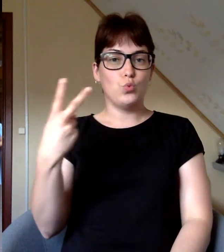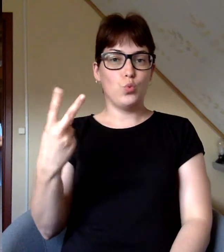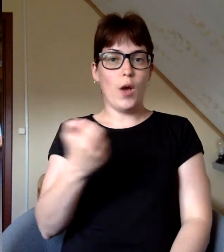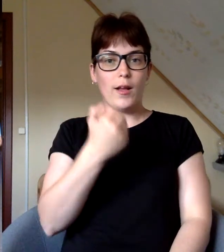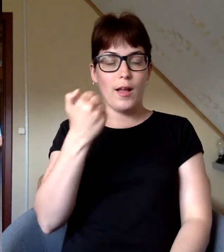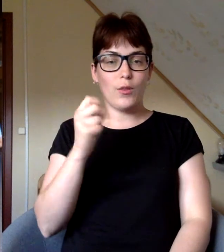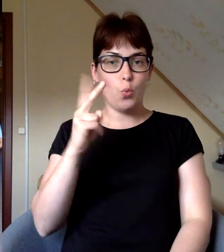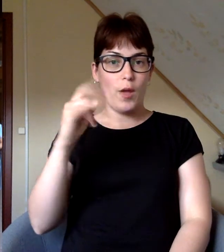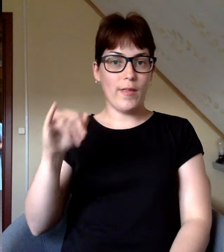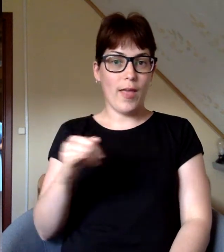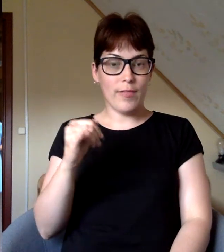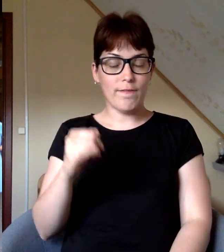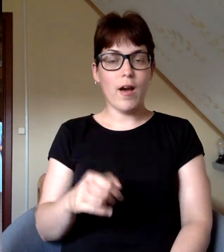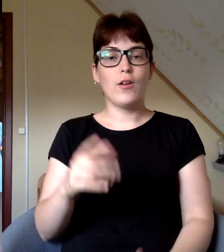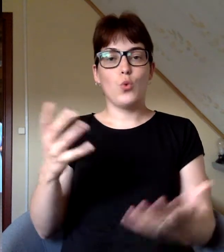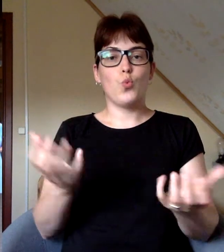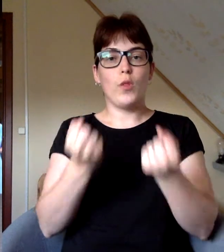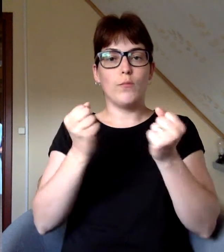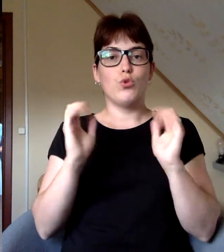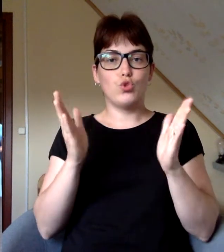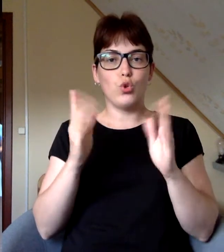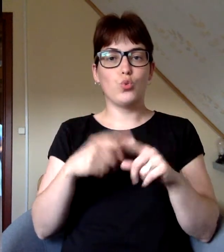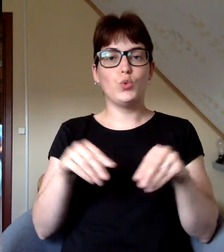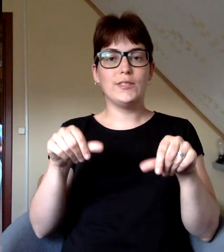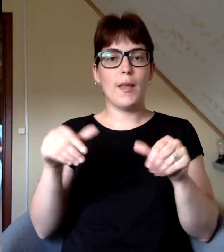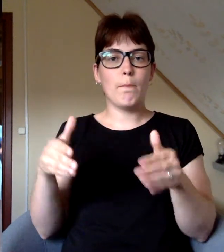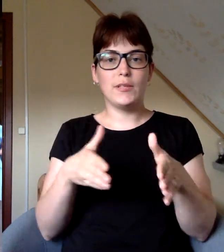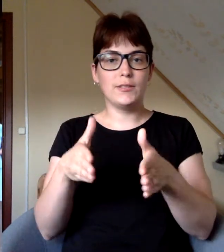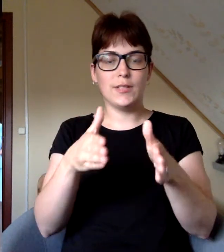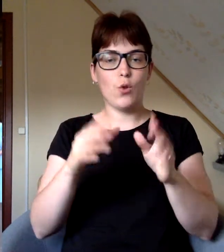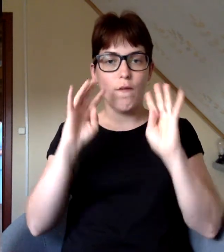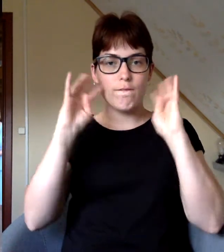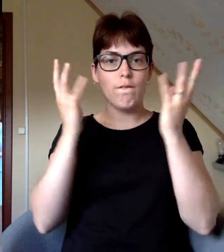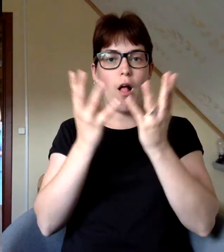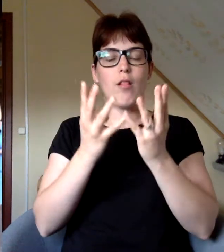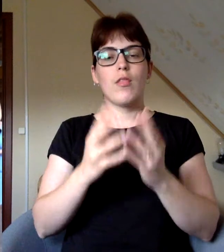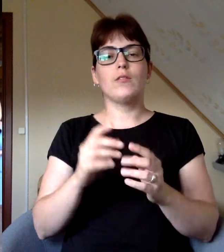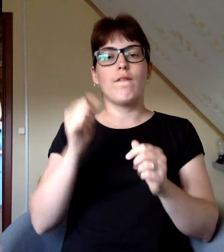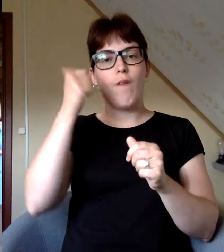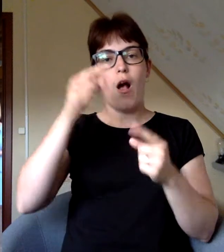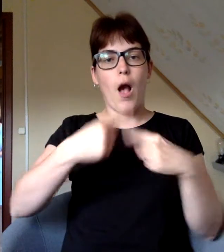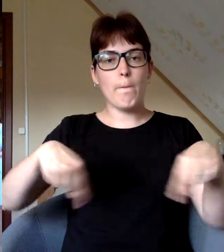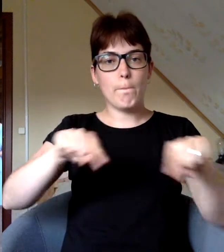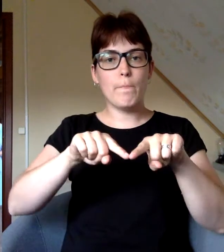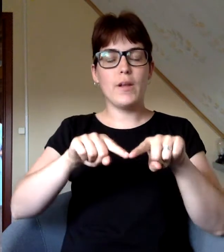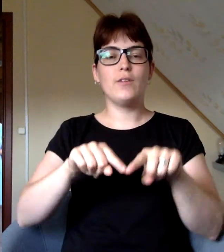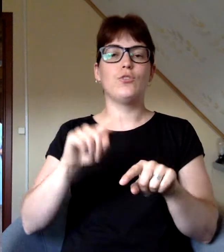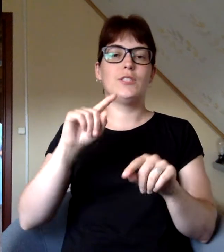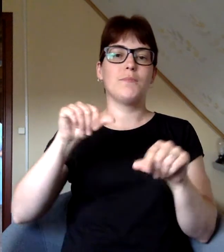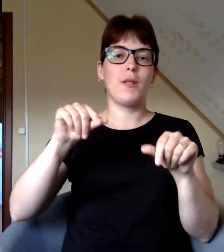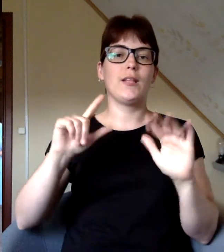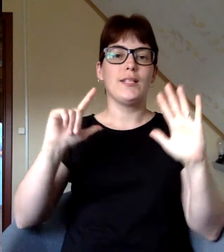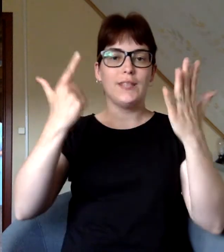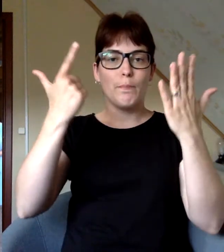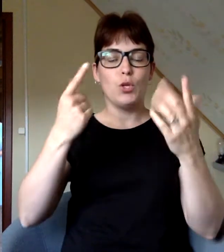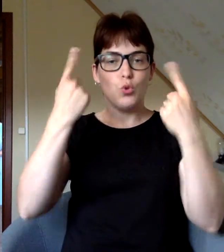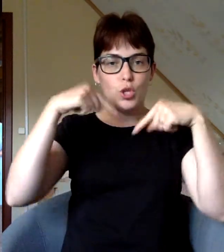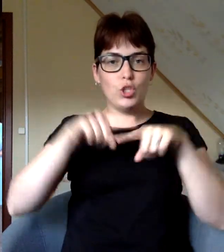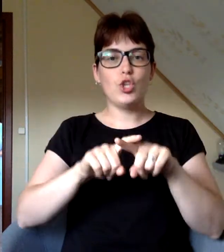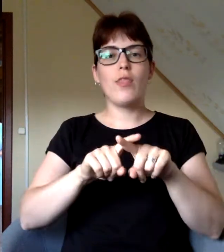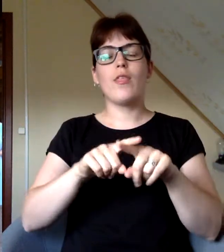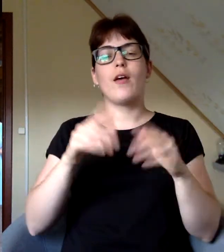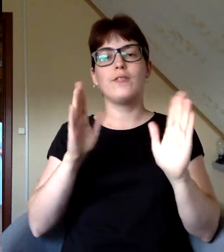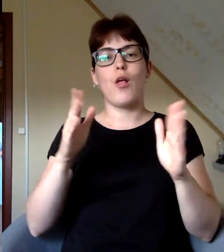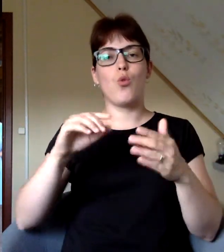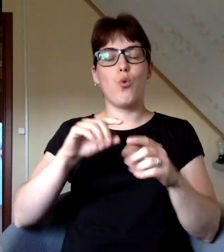1922. gada 2. janvārī nodipina šoseju un zemes ceļu valdes Valkas aprīņš Smeltenas 7. inženieru